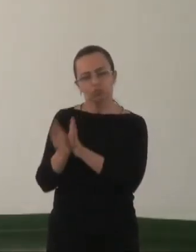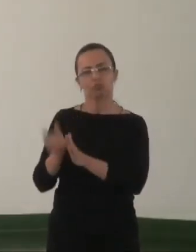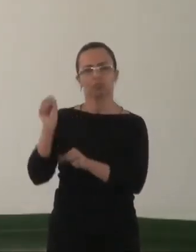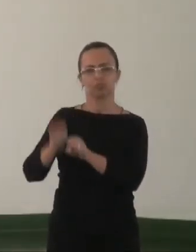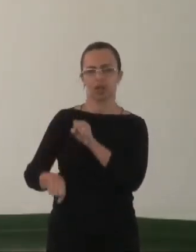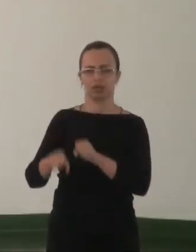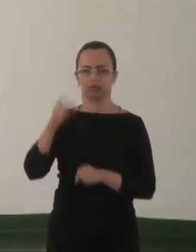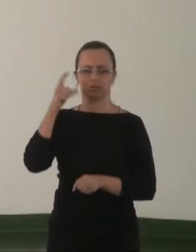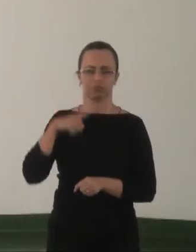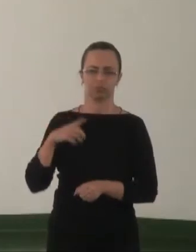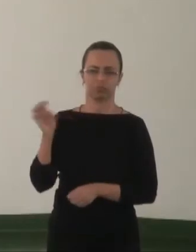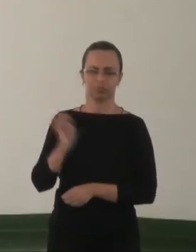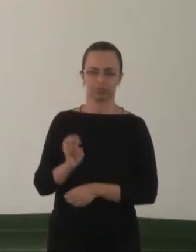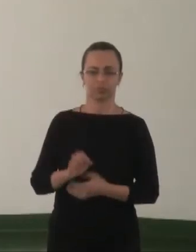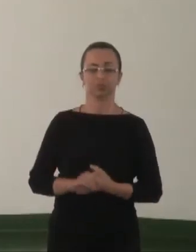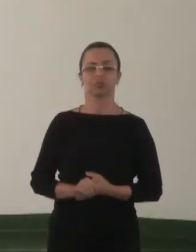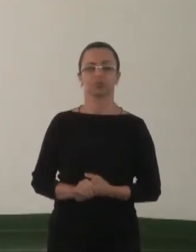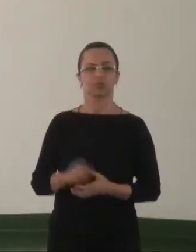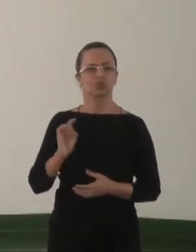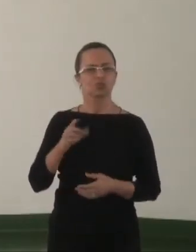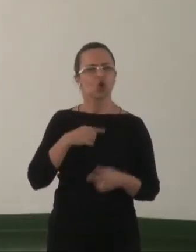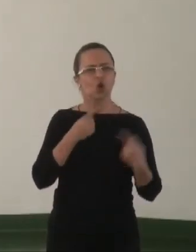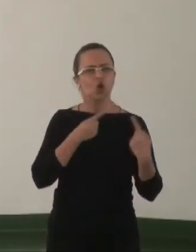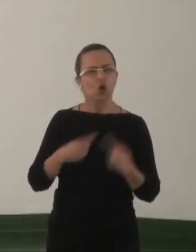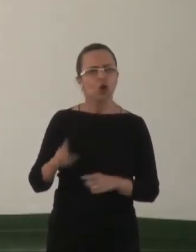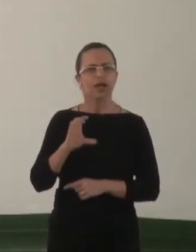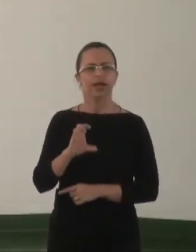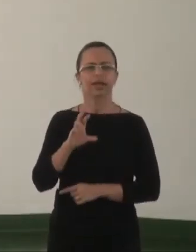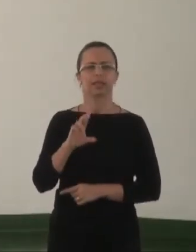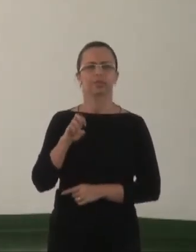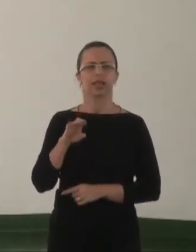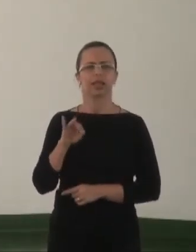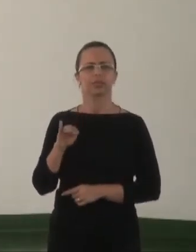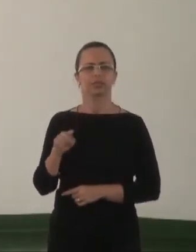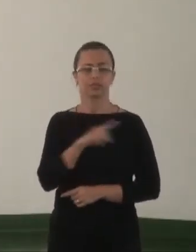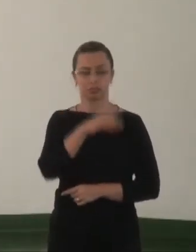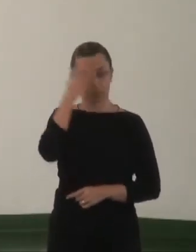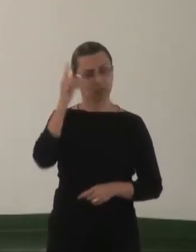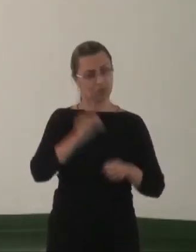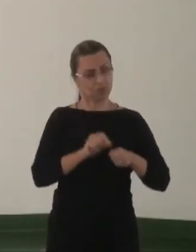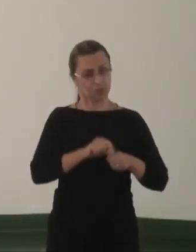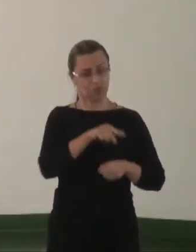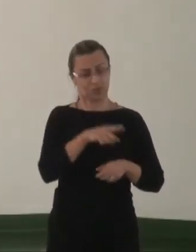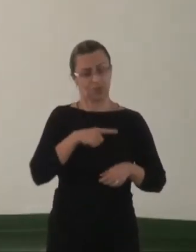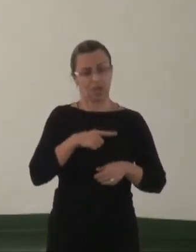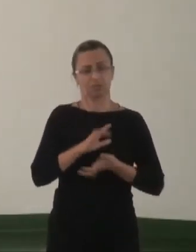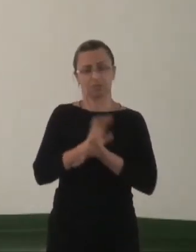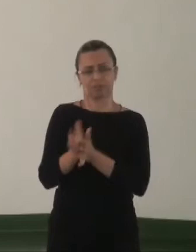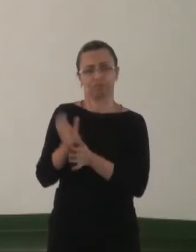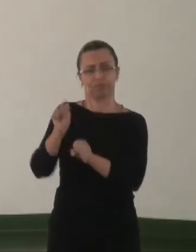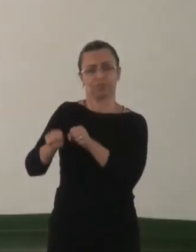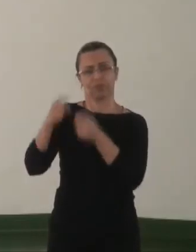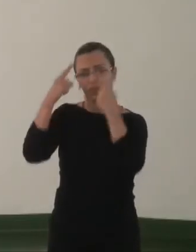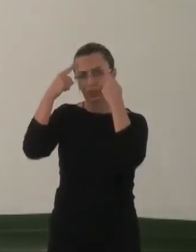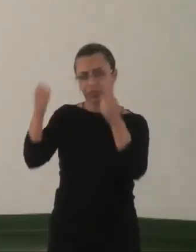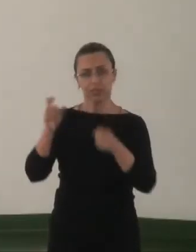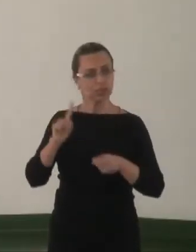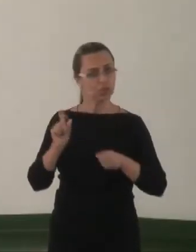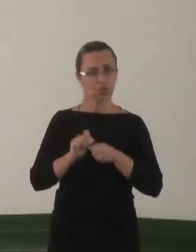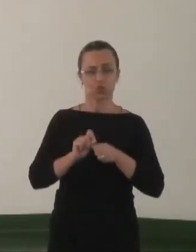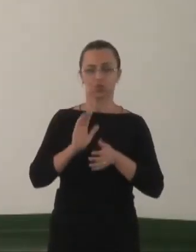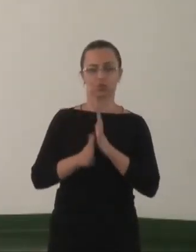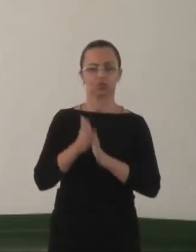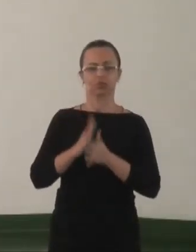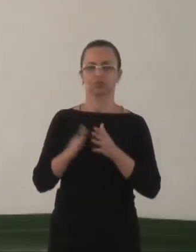Porque no nosso entendimento só é contra a criminalização aqueles que praticam a homofobia. Porque quem não pratica a